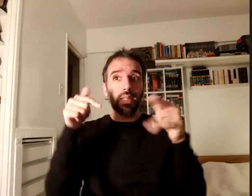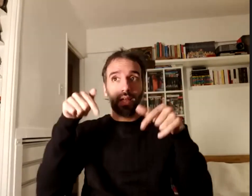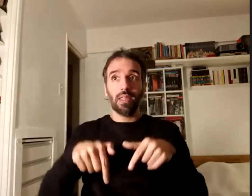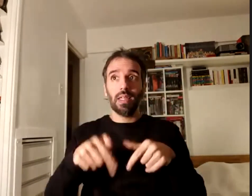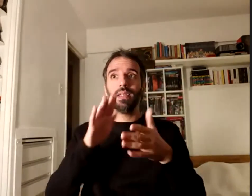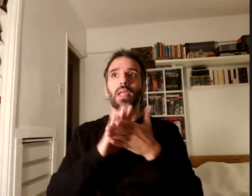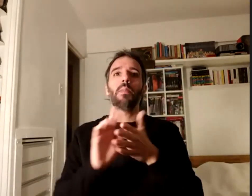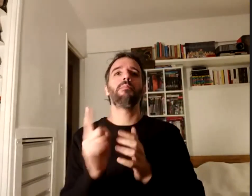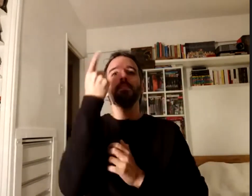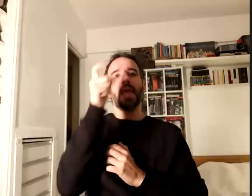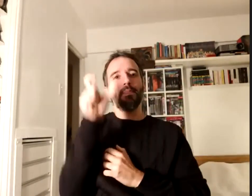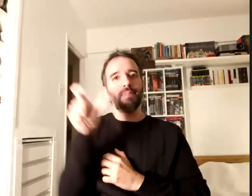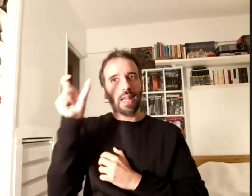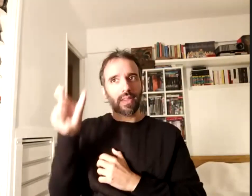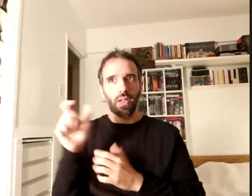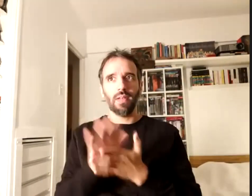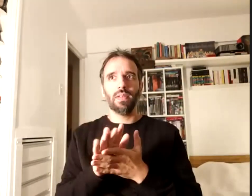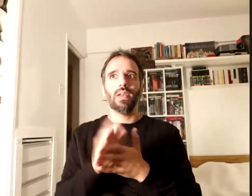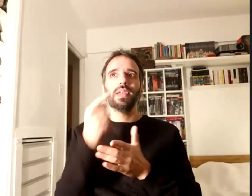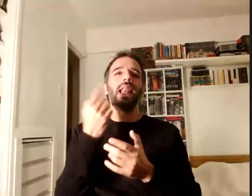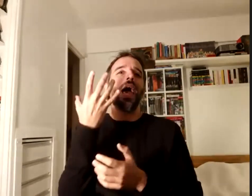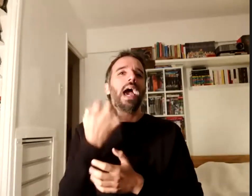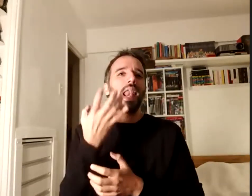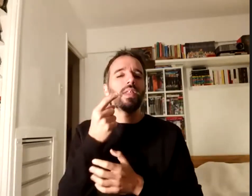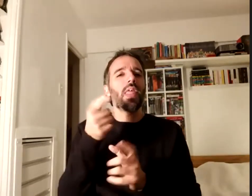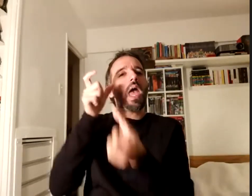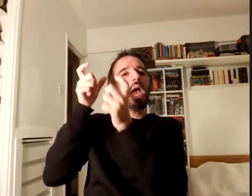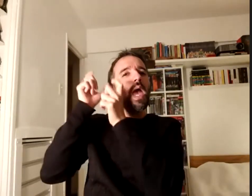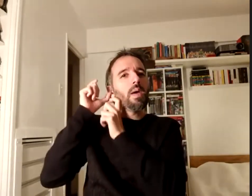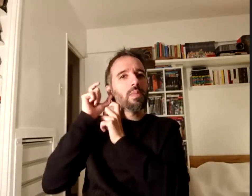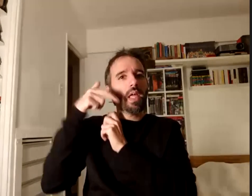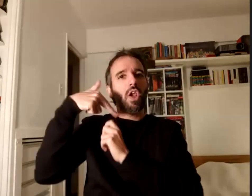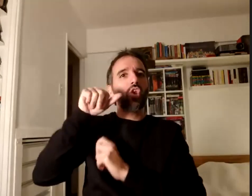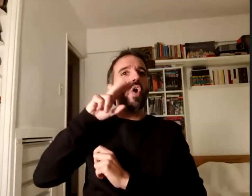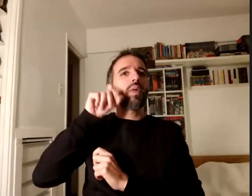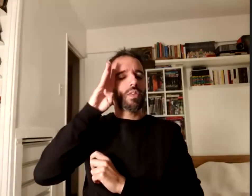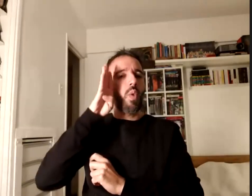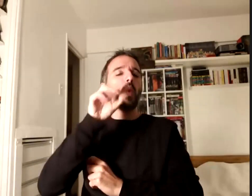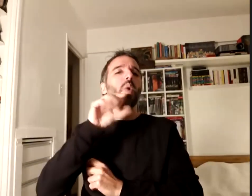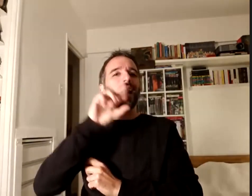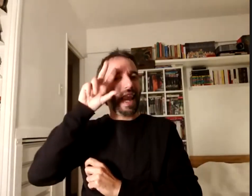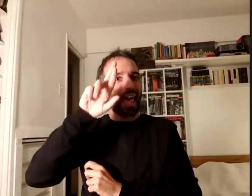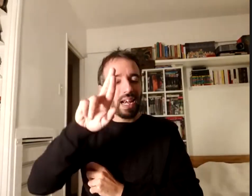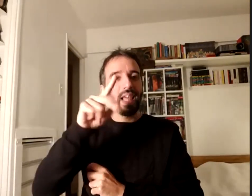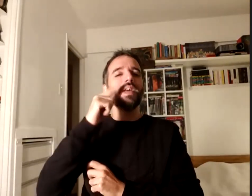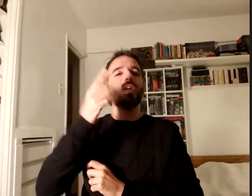y es la desgrabación de la experiencia de Norberto Bufler aquel día que tuvimos el enorme placer